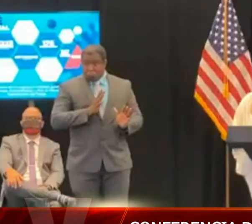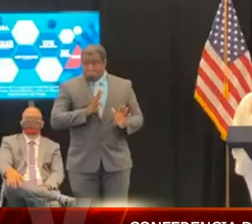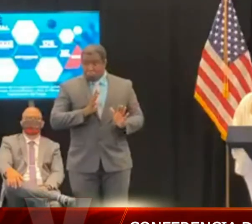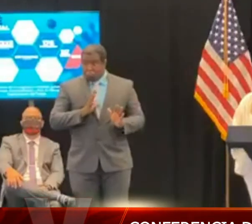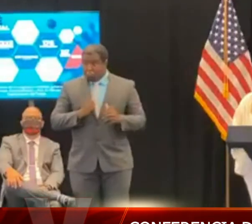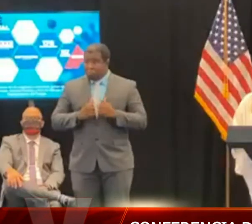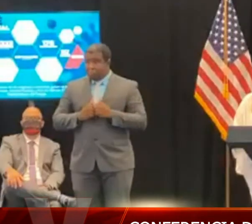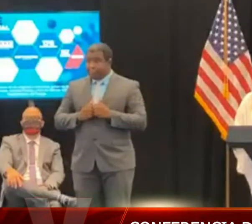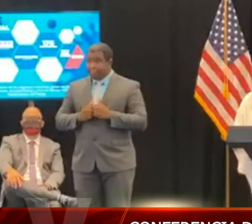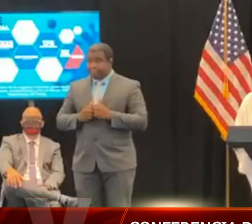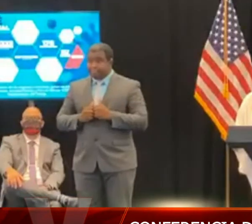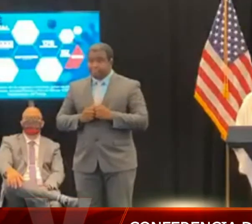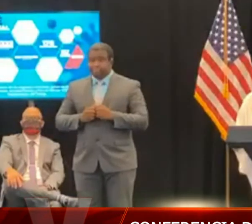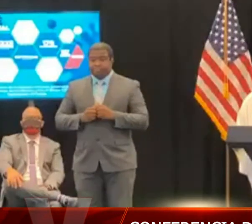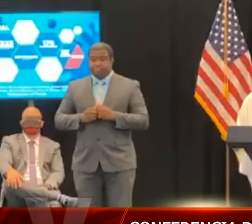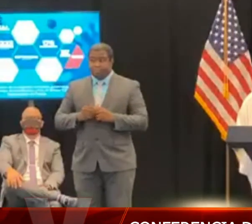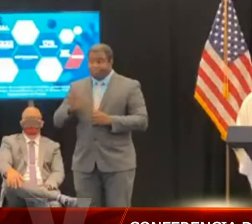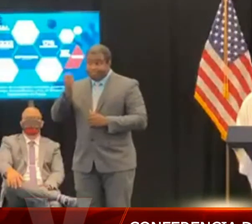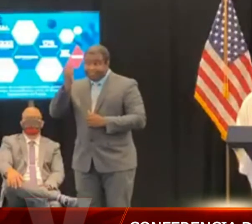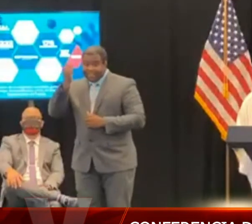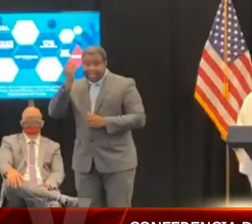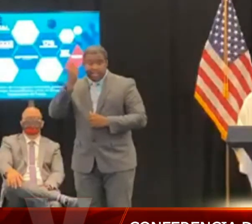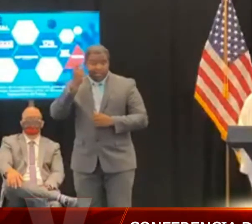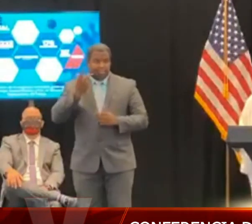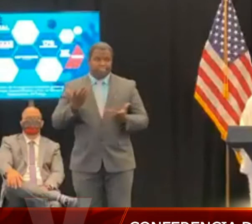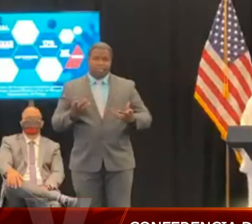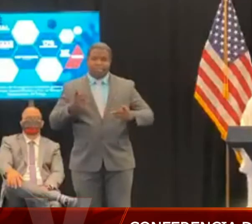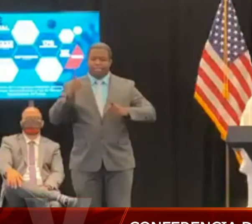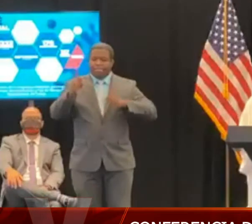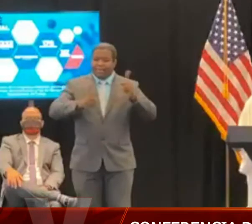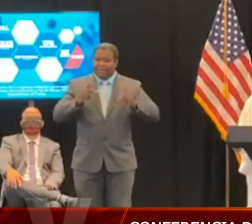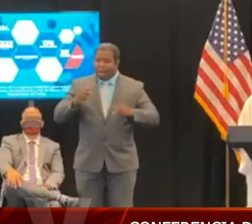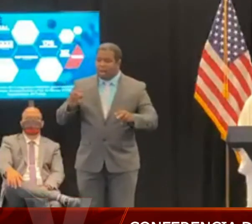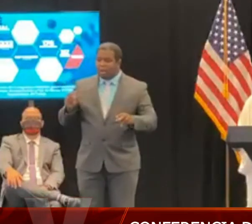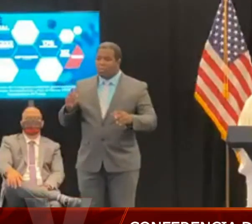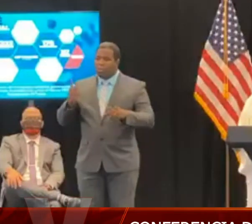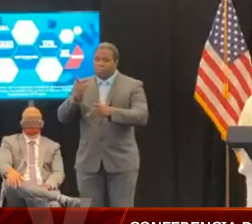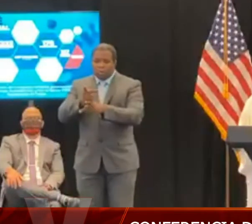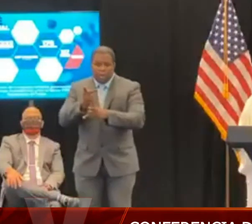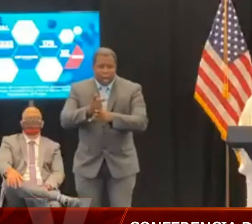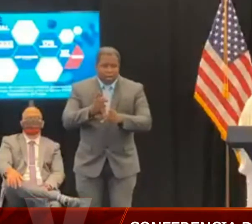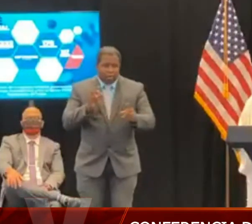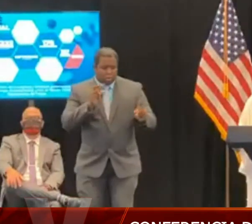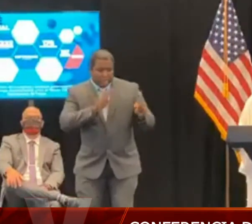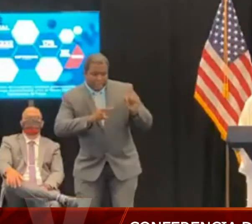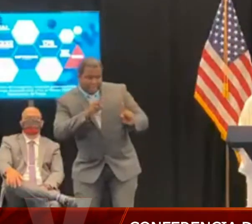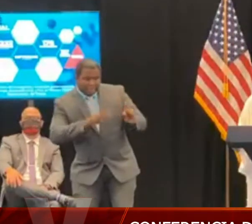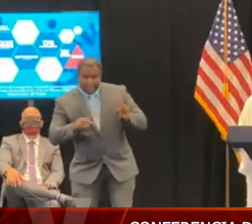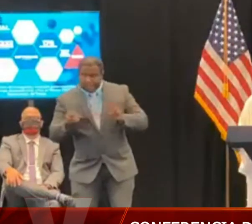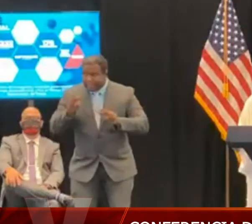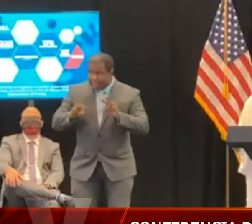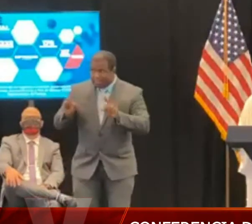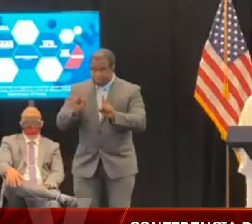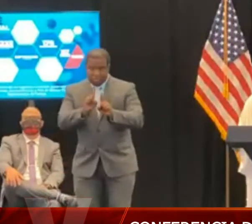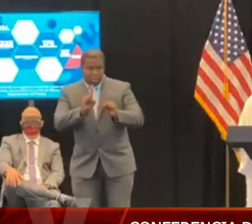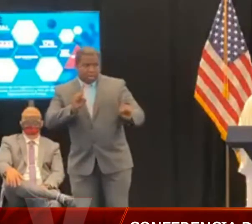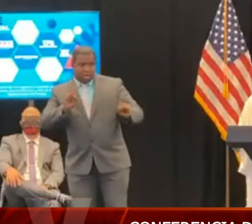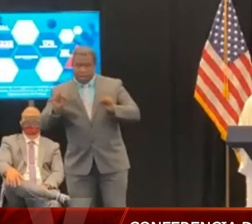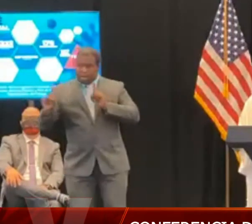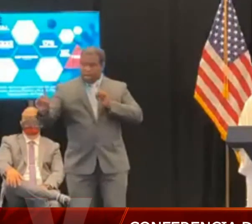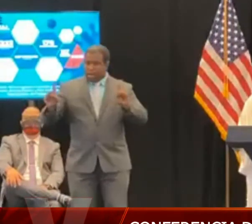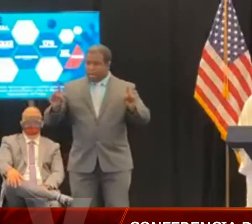Velando siempre por el bienestar económico, mientras seguimos protegiendo la salud, se permite la